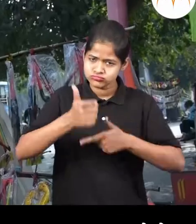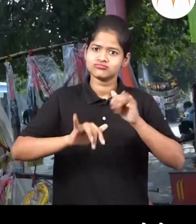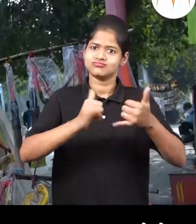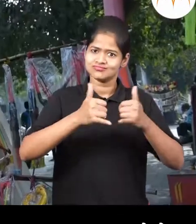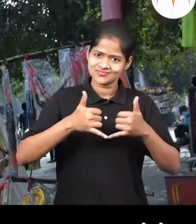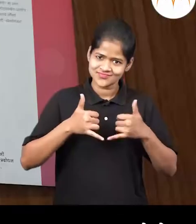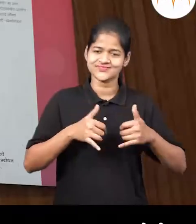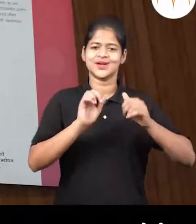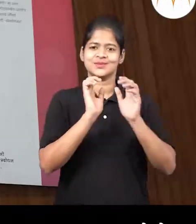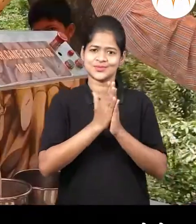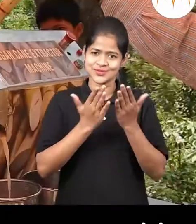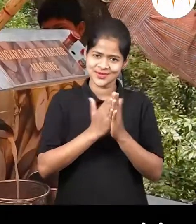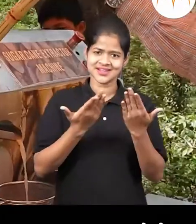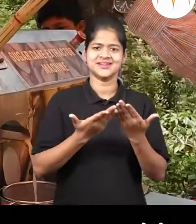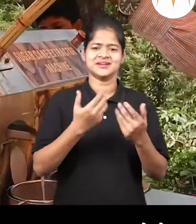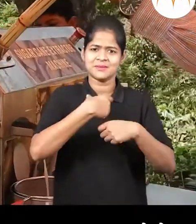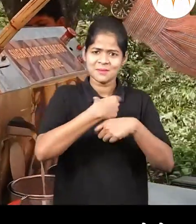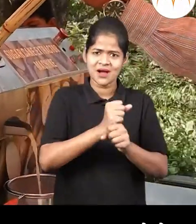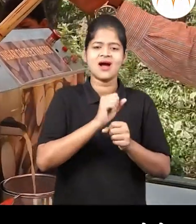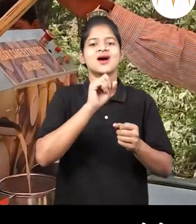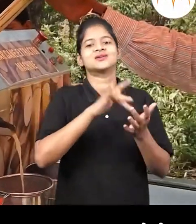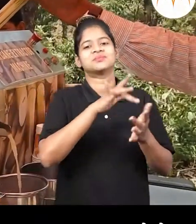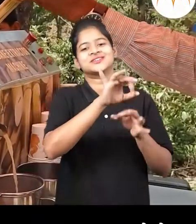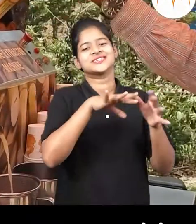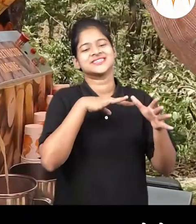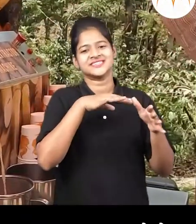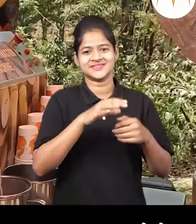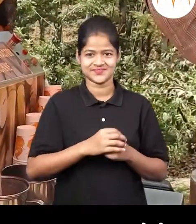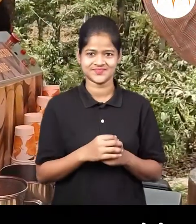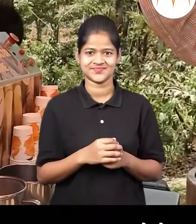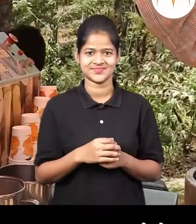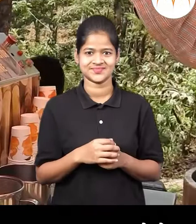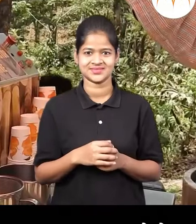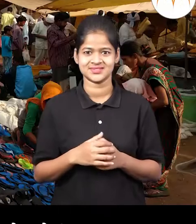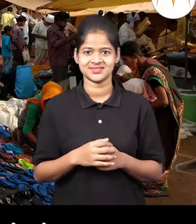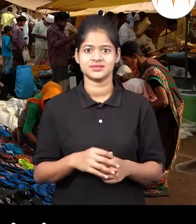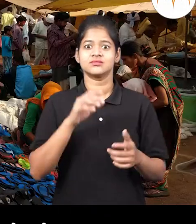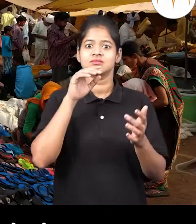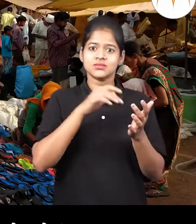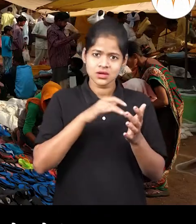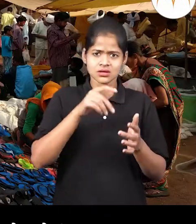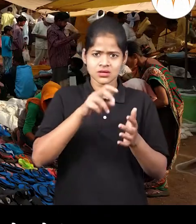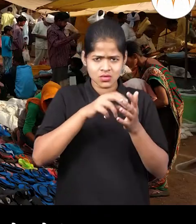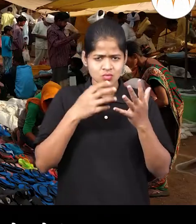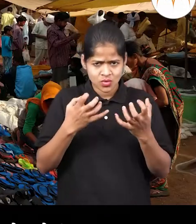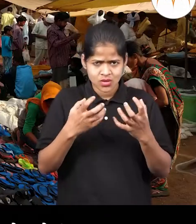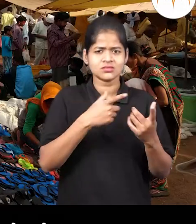खेर्णी, पुस्तक, यंत्र इत्यादी माल शहरात तयार होतो। गावाती लोग त्यांचा गरजे